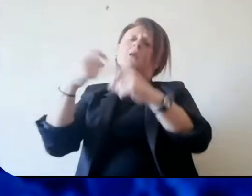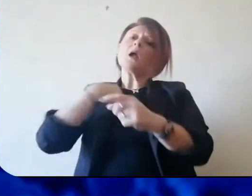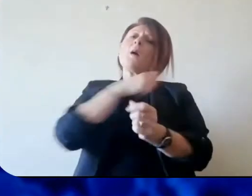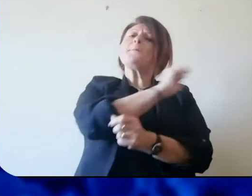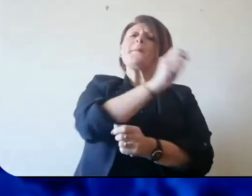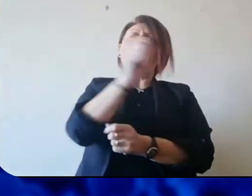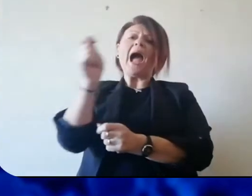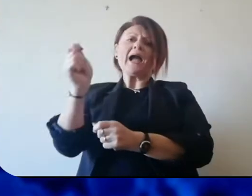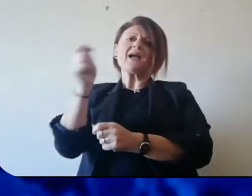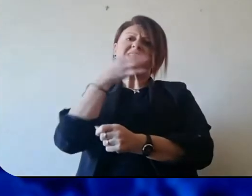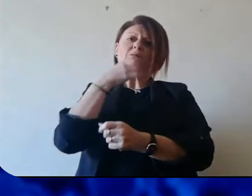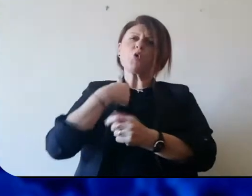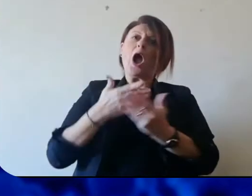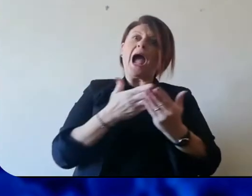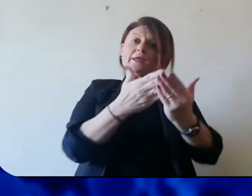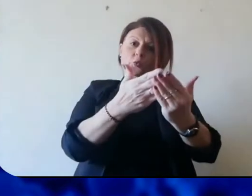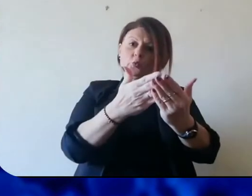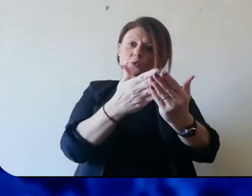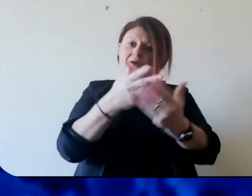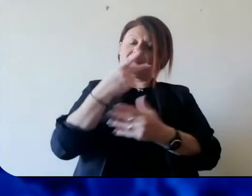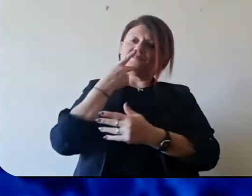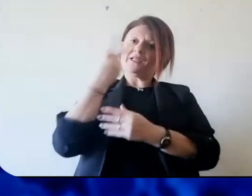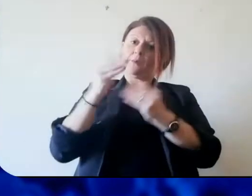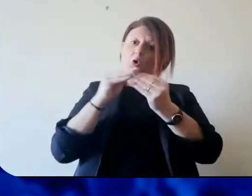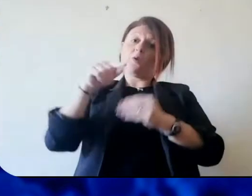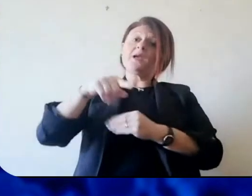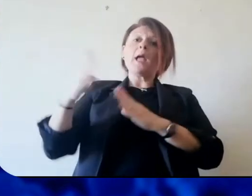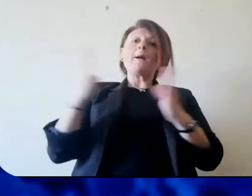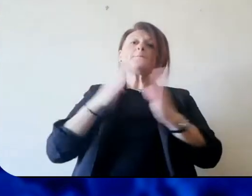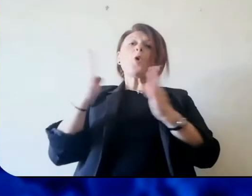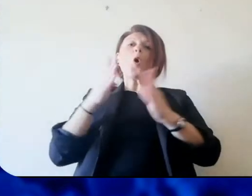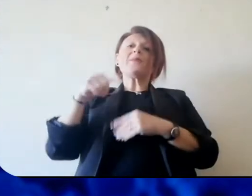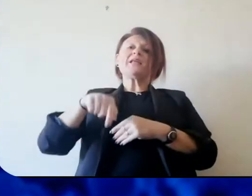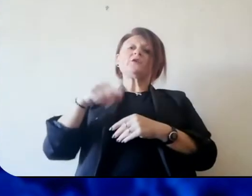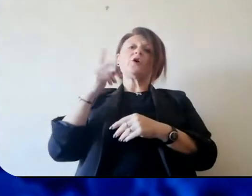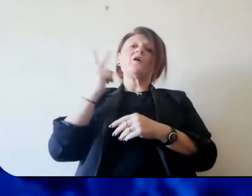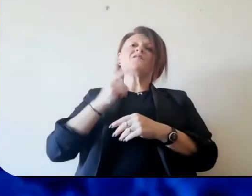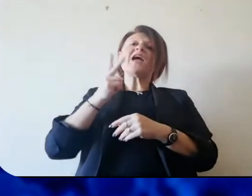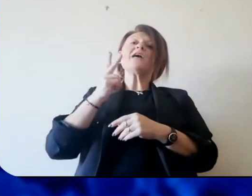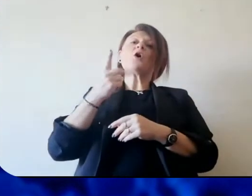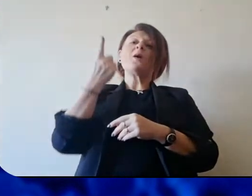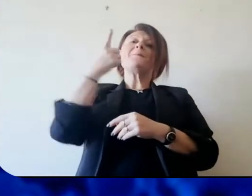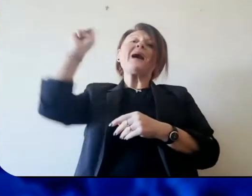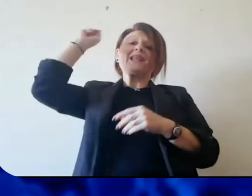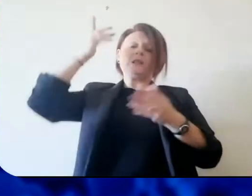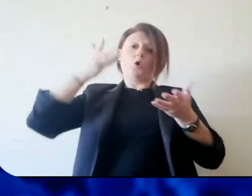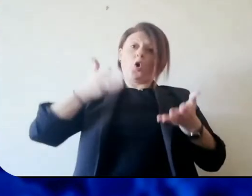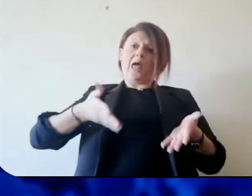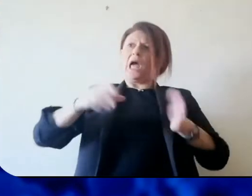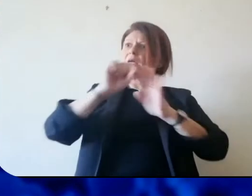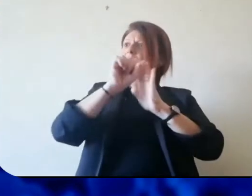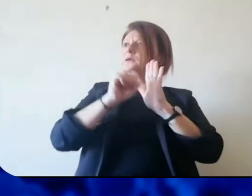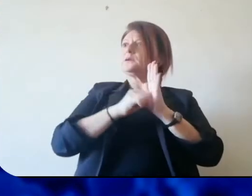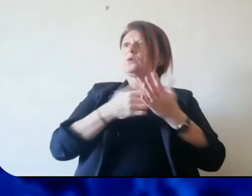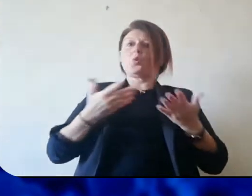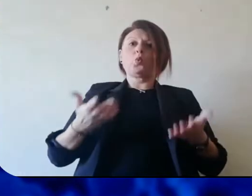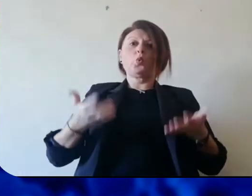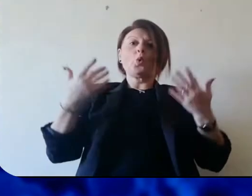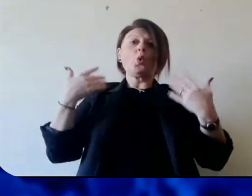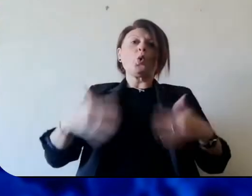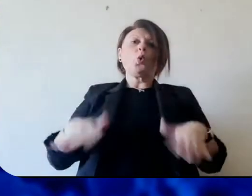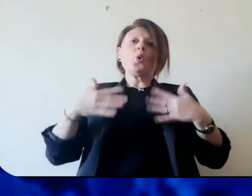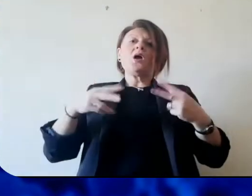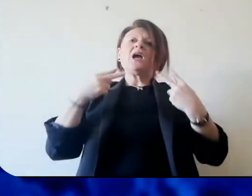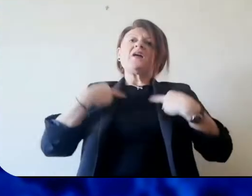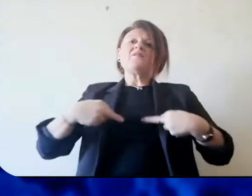alle spese che in questo momento non possono, ahimè, fronteggiare. E' un momento veramente particolare della nostra storia. Noi possiamo dire che stiamo